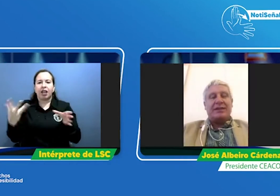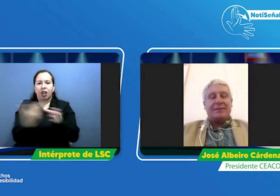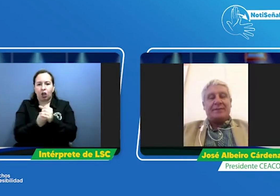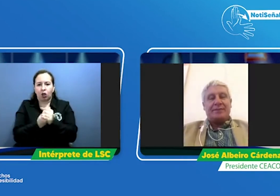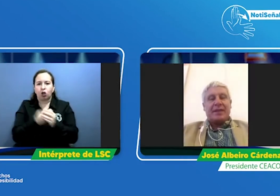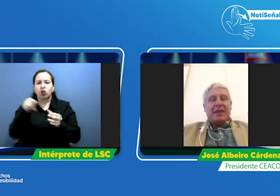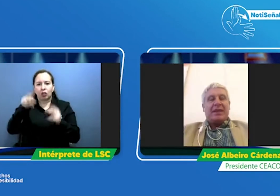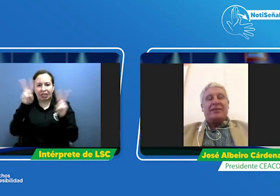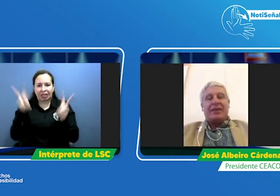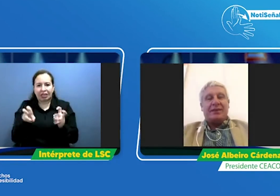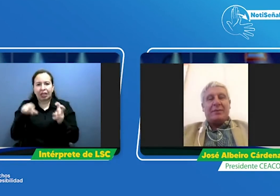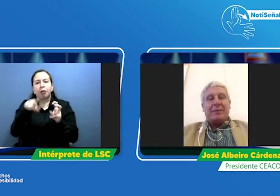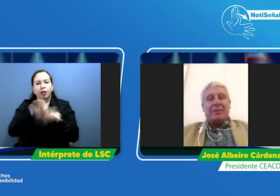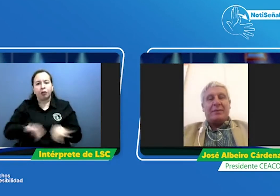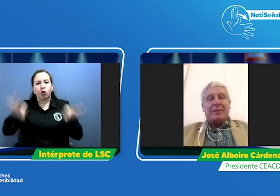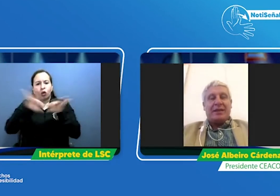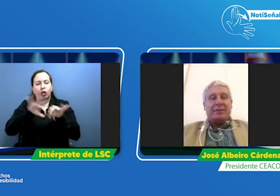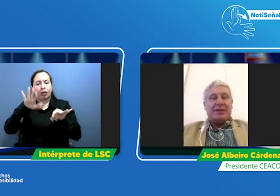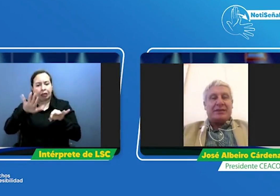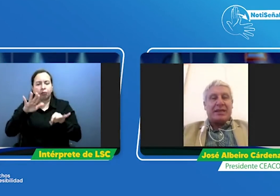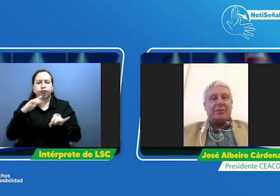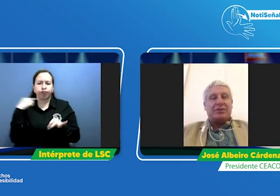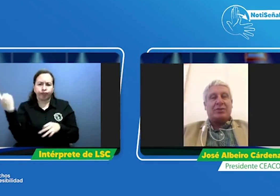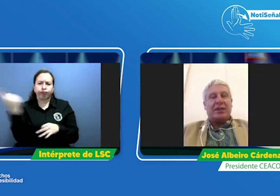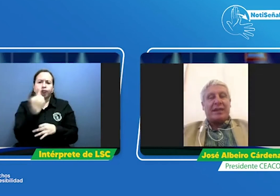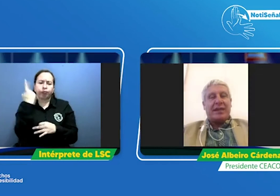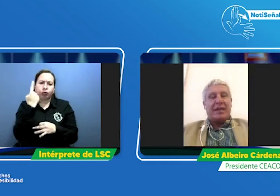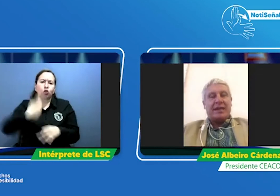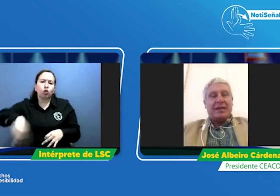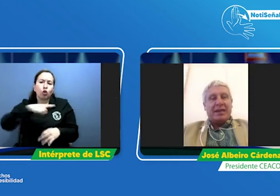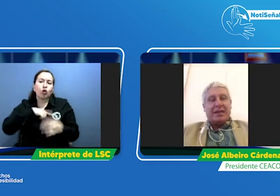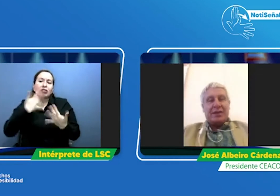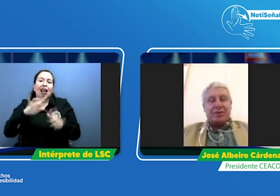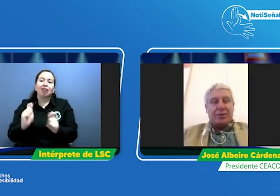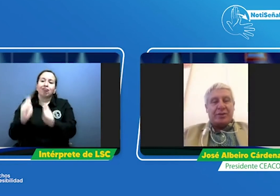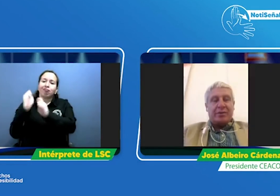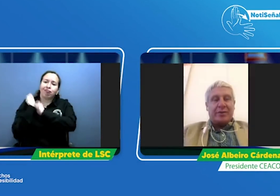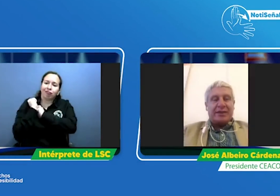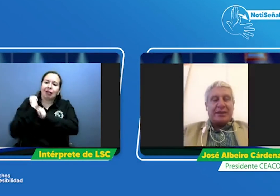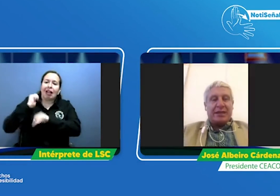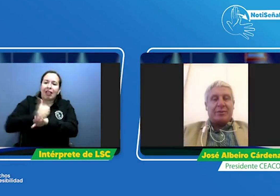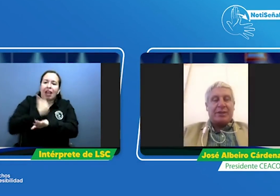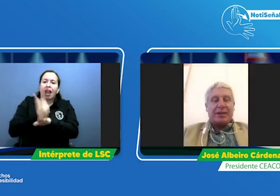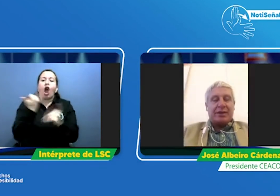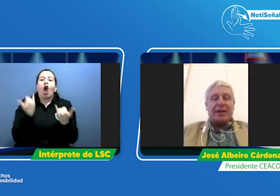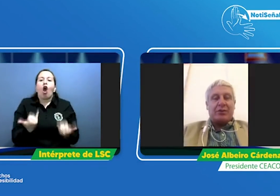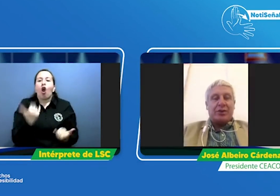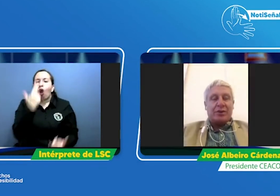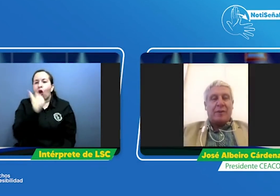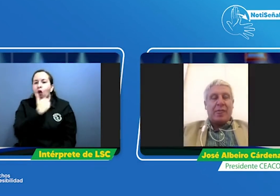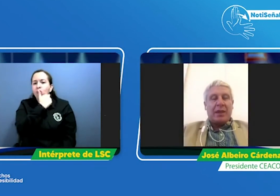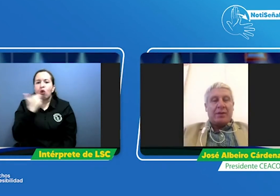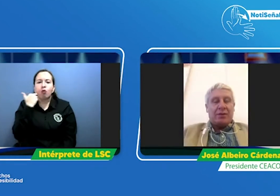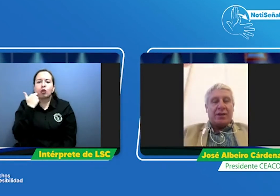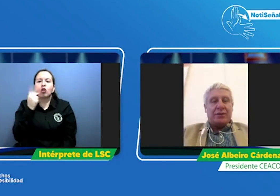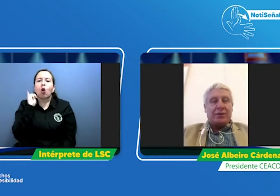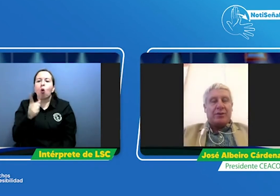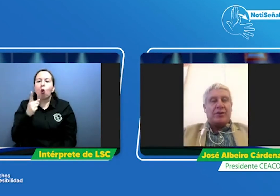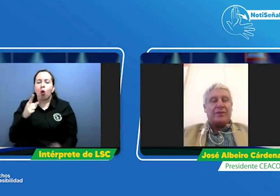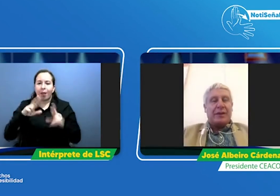y definitivamente pues quedamos con una tarea que yo hoy me comprometí a hacerla porque tenía una reunión con el doctor Luis Felipe